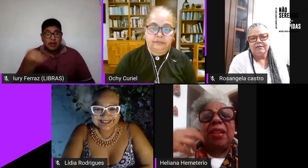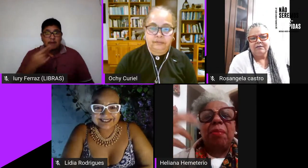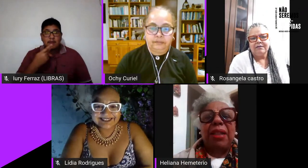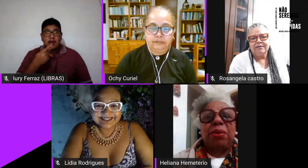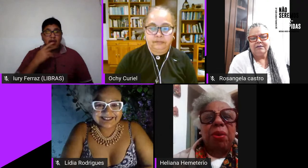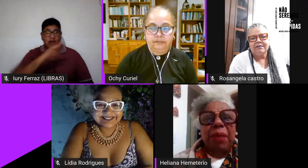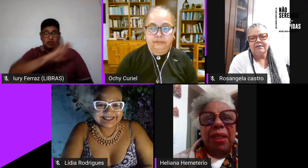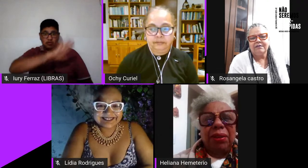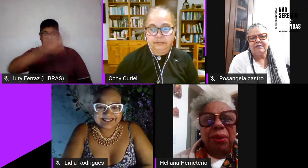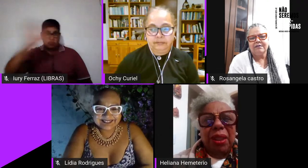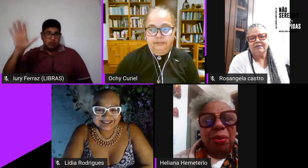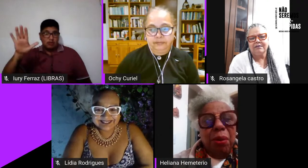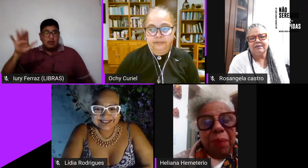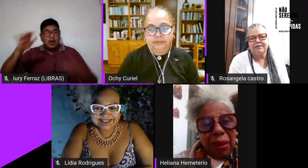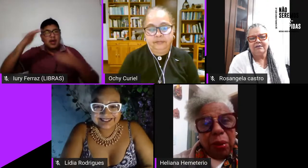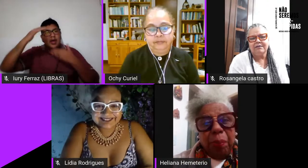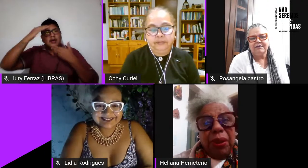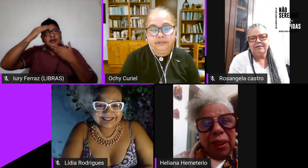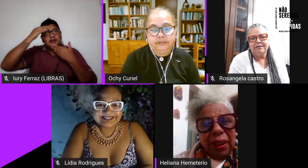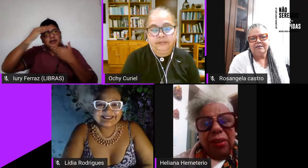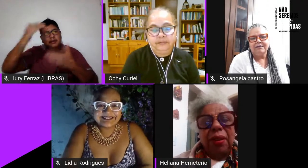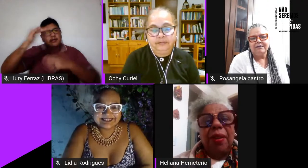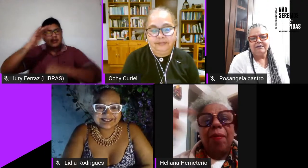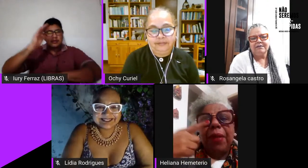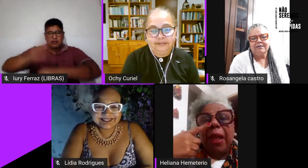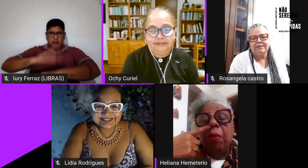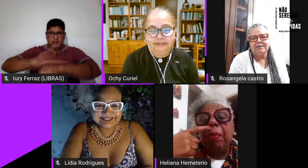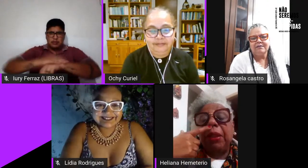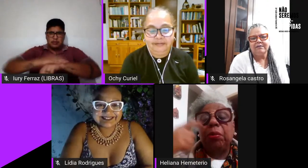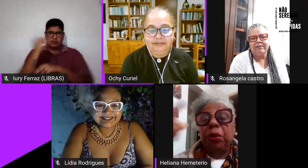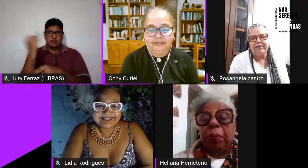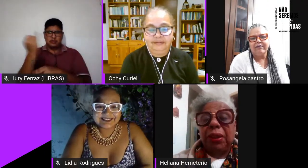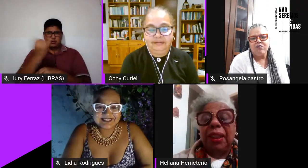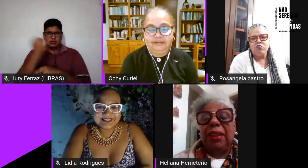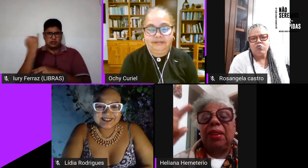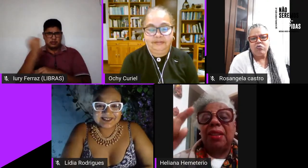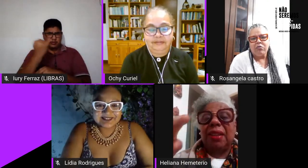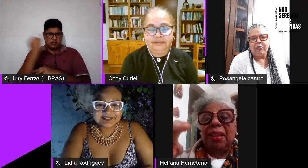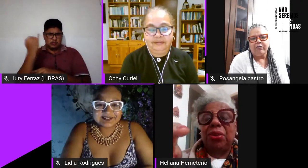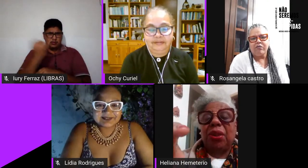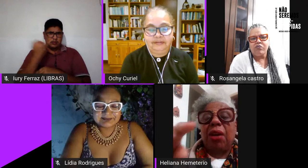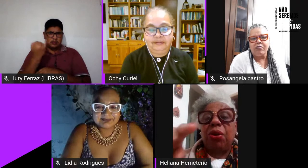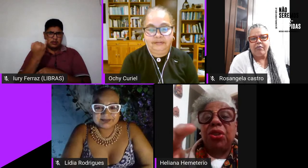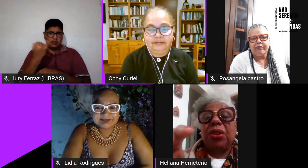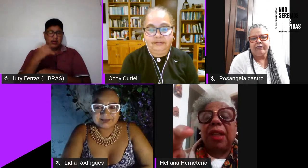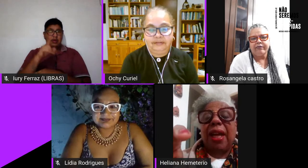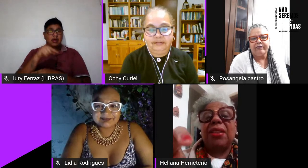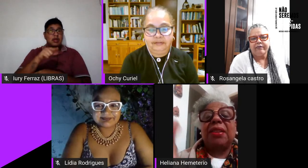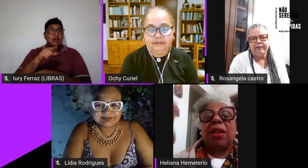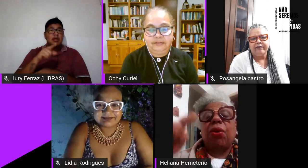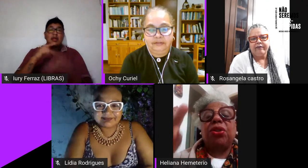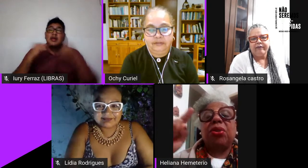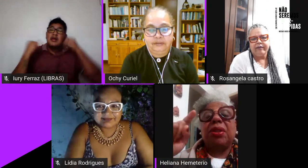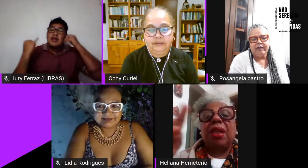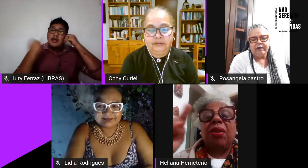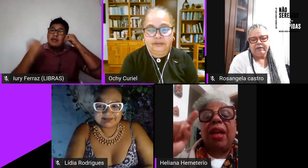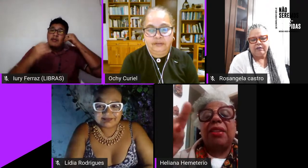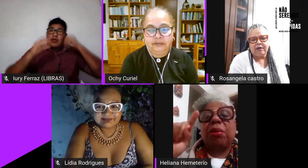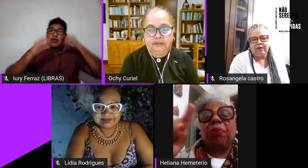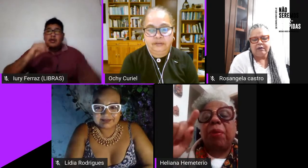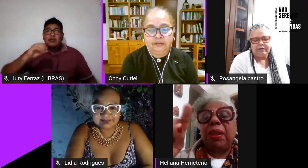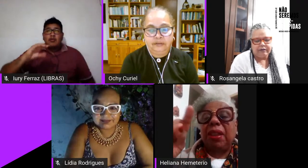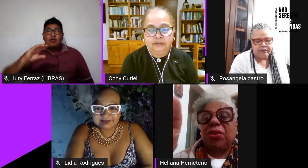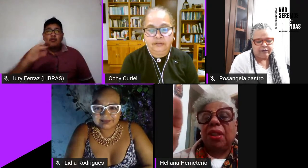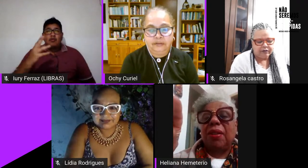agradecer mais um momento esse momento importante é um momento muito importante isso que a ONG traz nessa construção